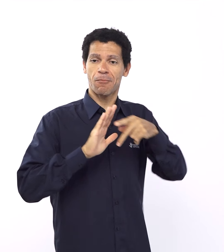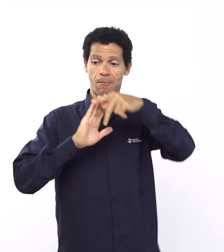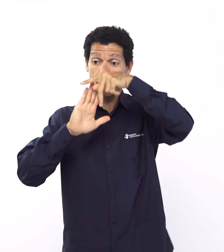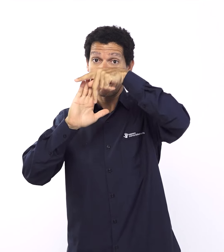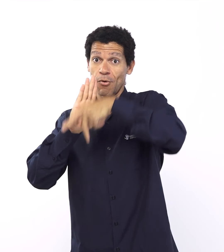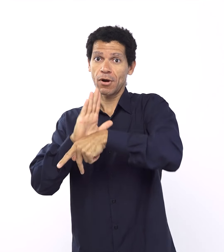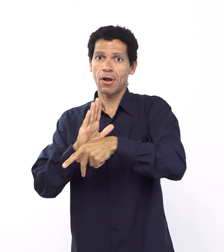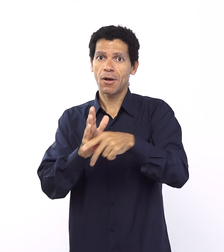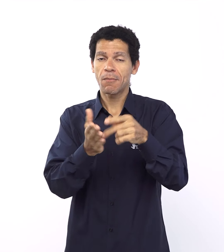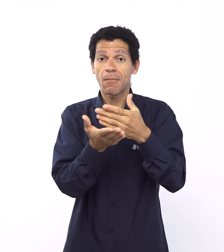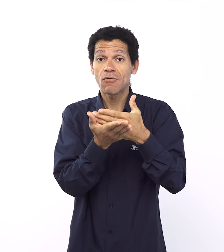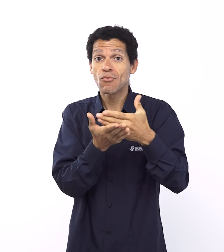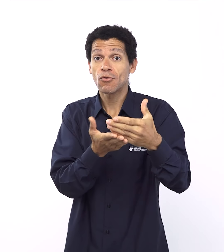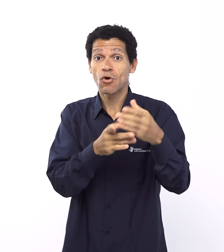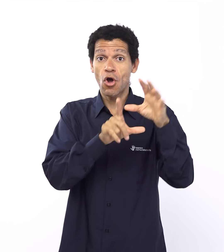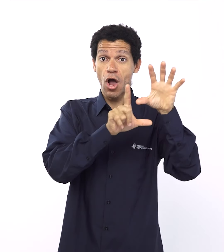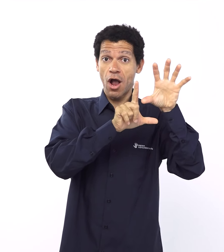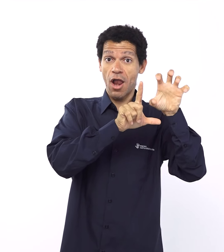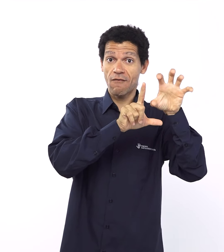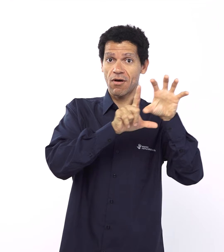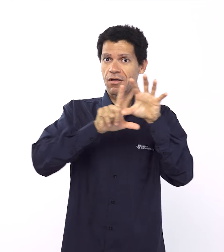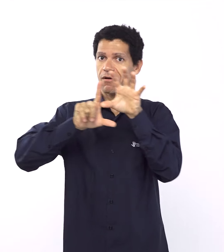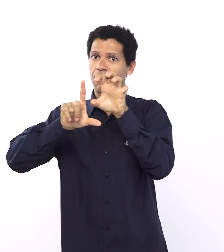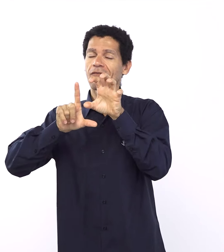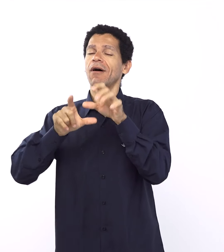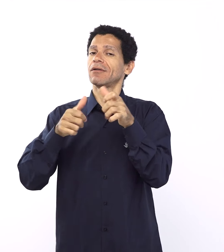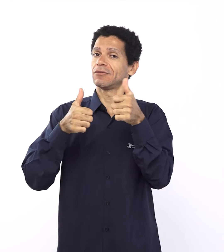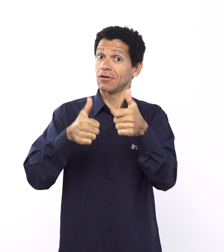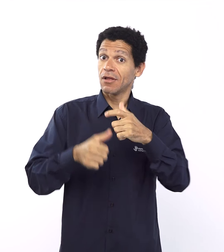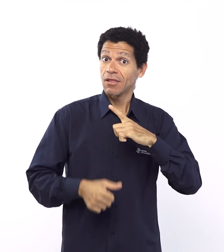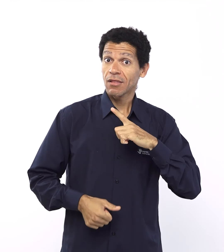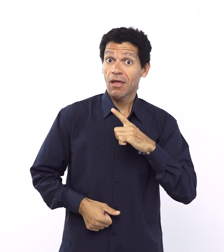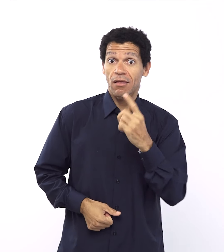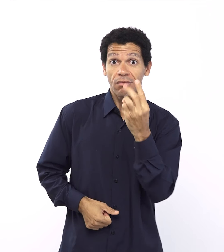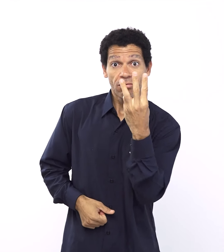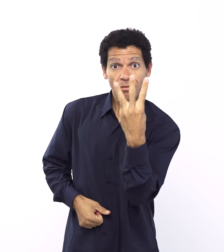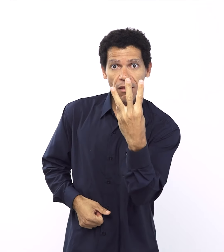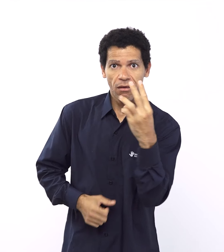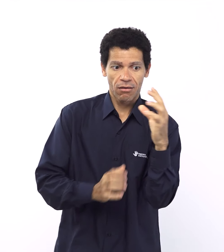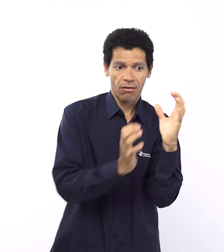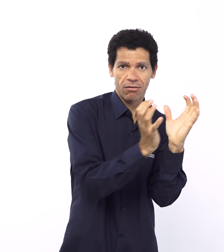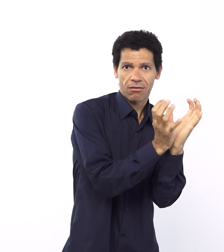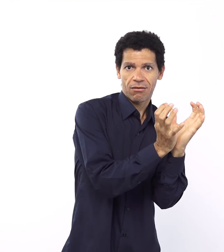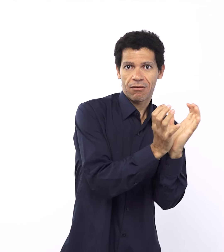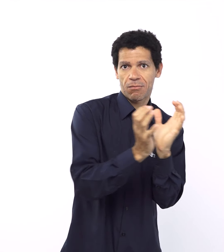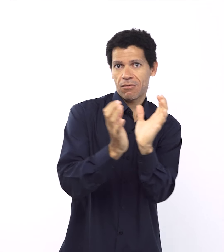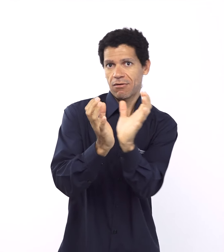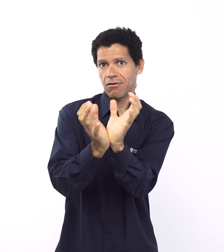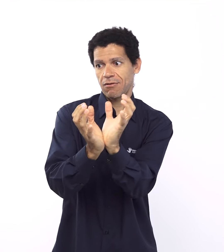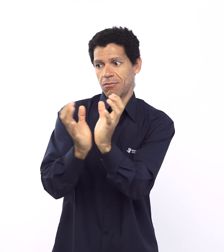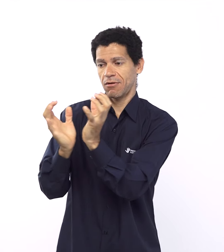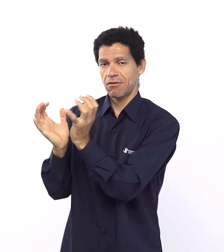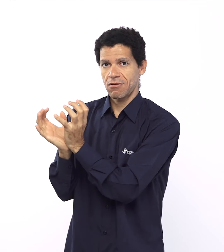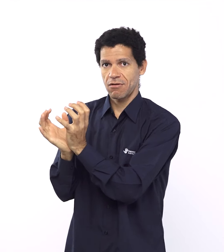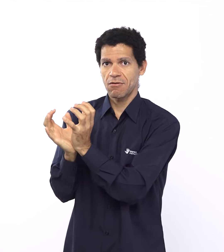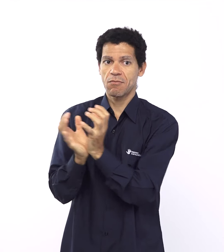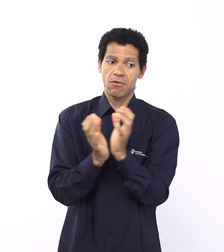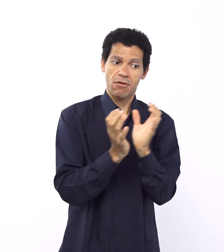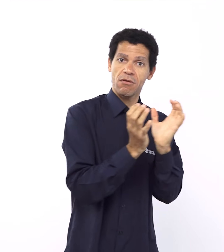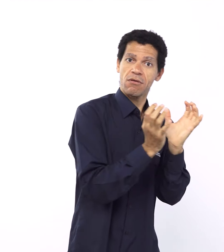a gente tem três equipes. Cada equipe numa sexta à noite. Então, primeira equipe na primeira semana, segunda